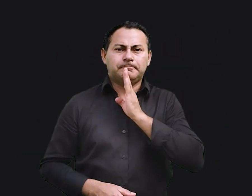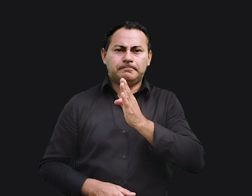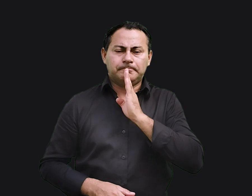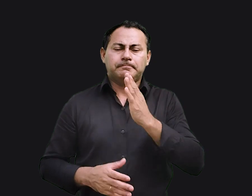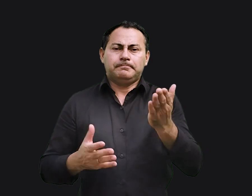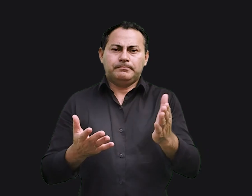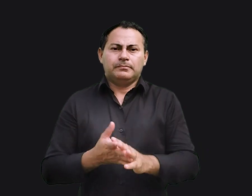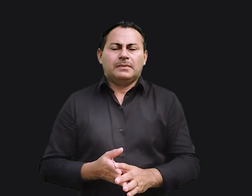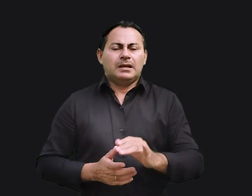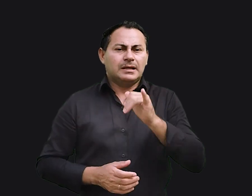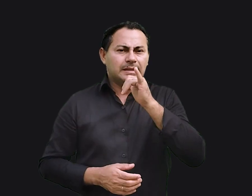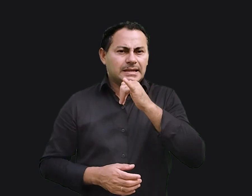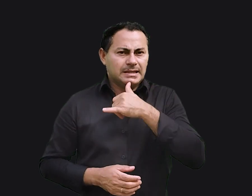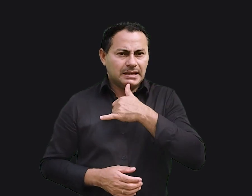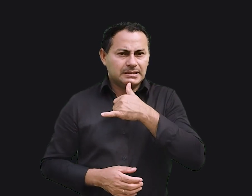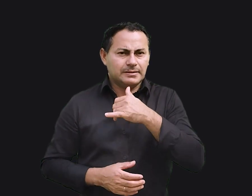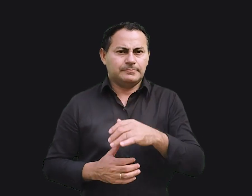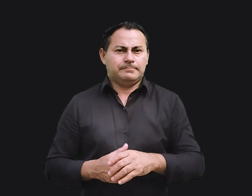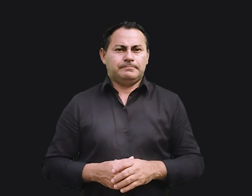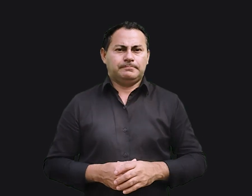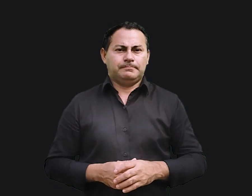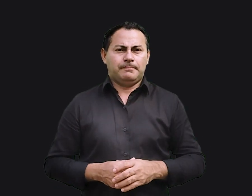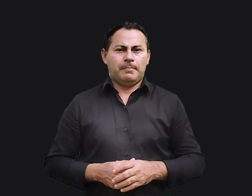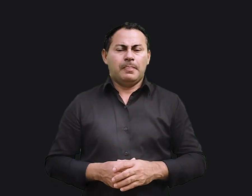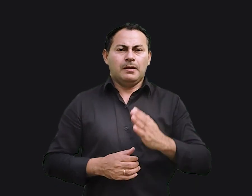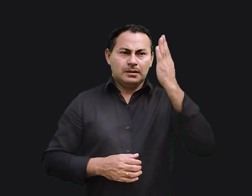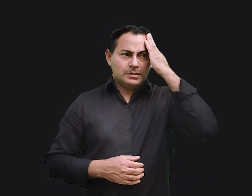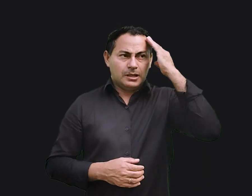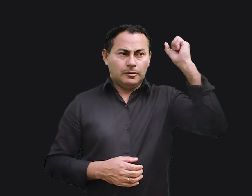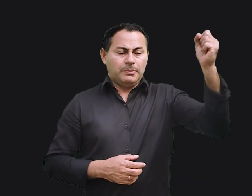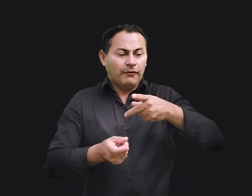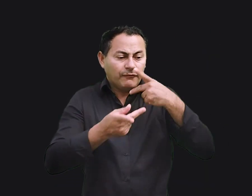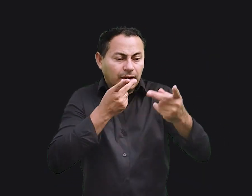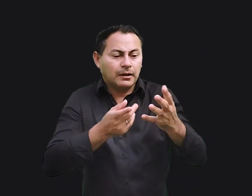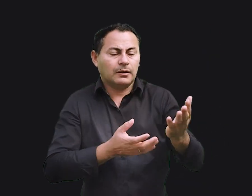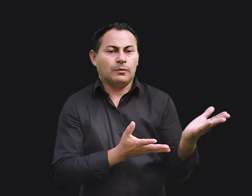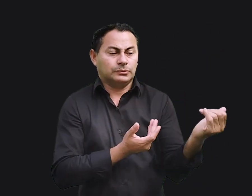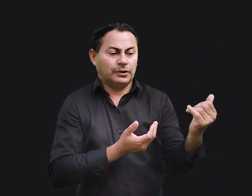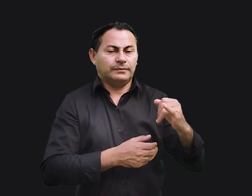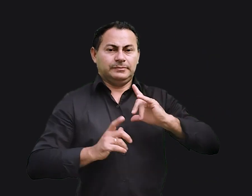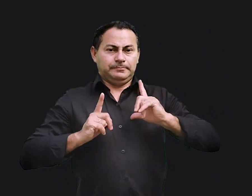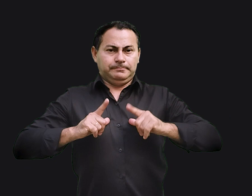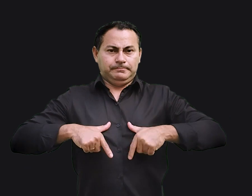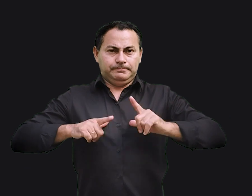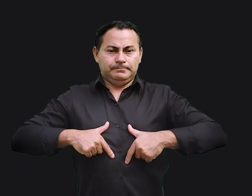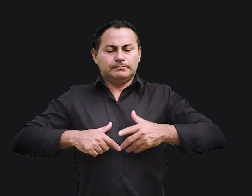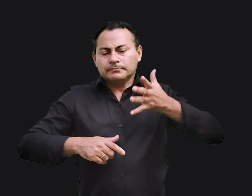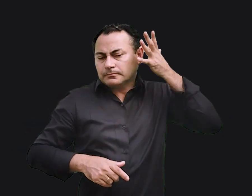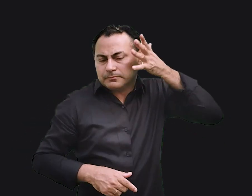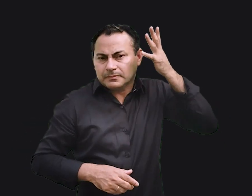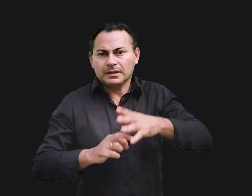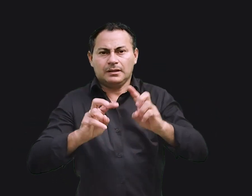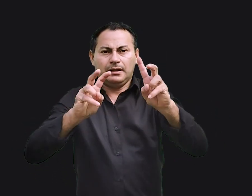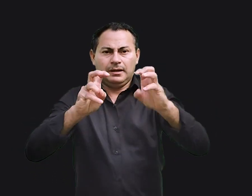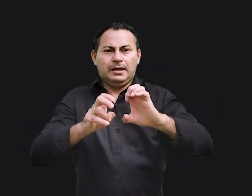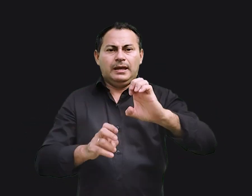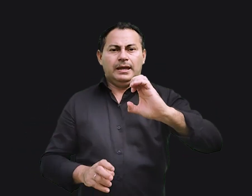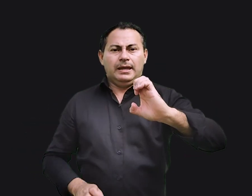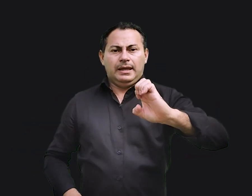conhecimento à tristeza. Salomão diz aos jovens de Israel nesse sermão intitulado Eclesiastes